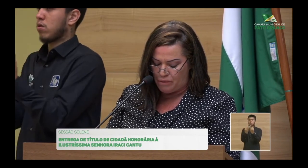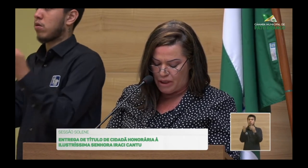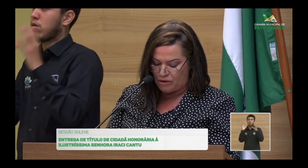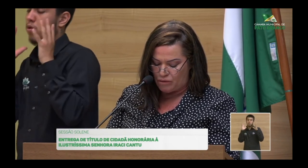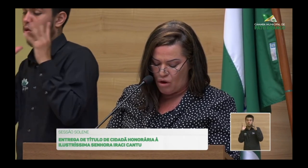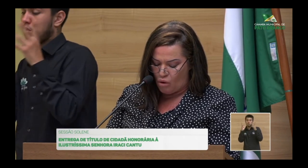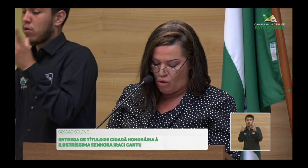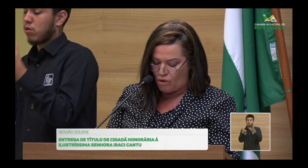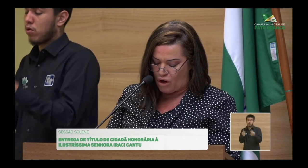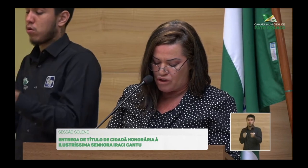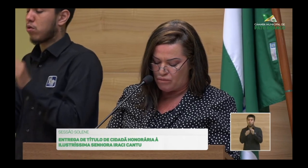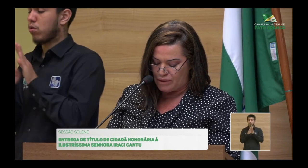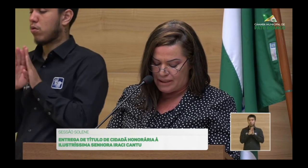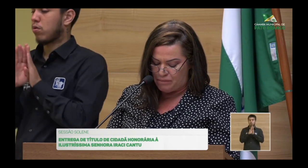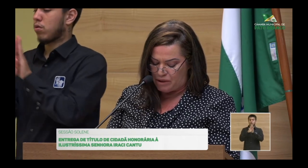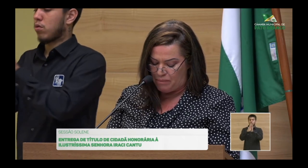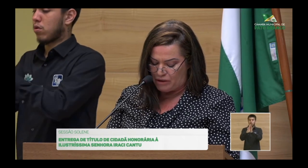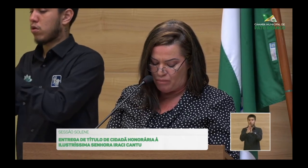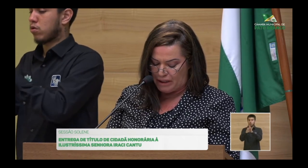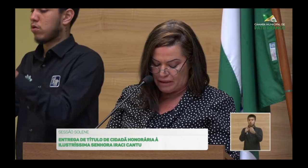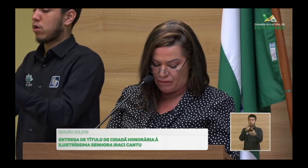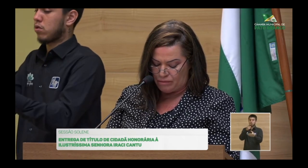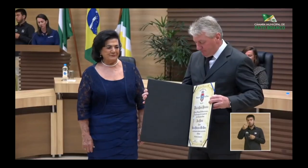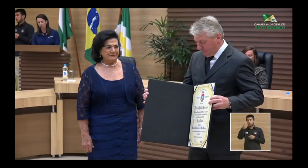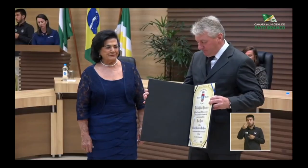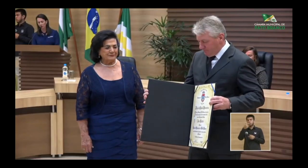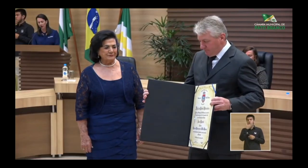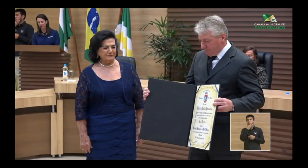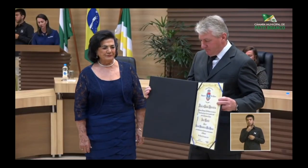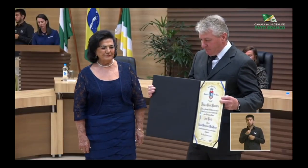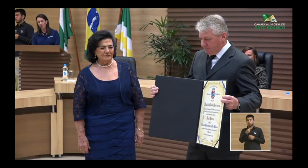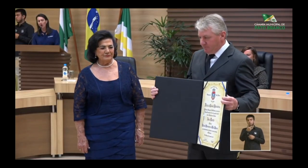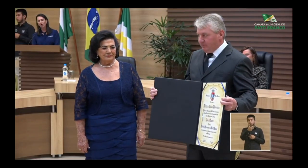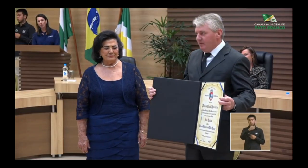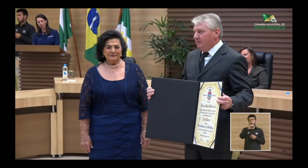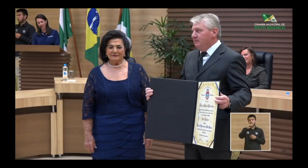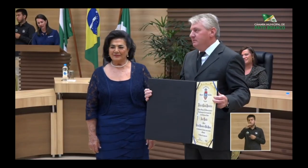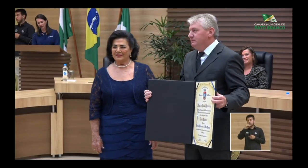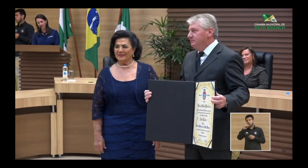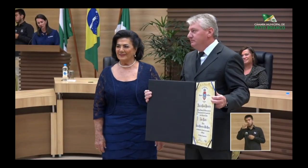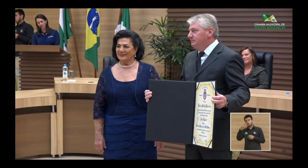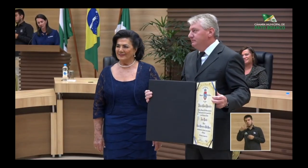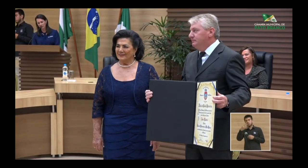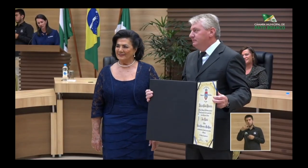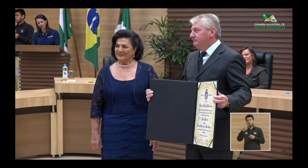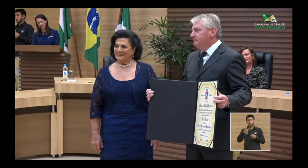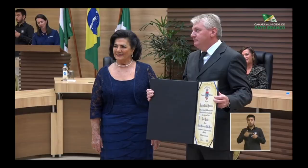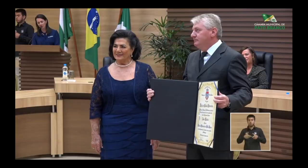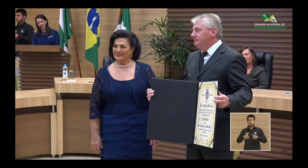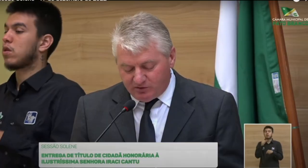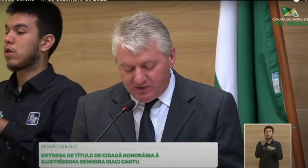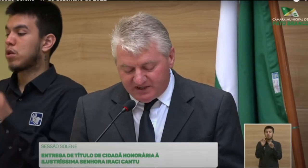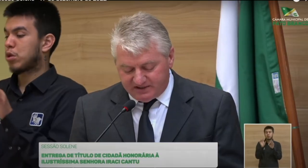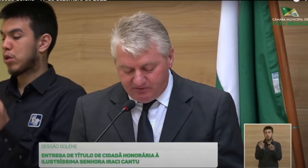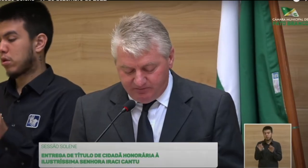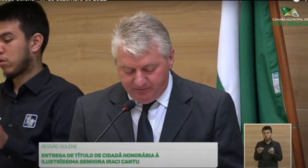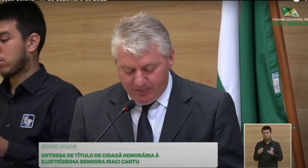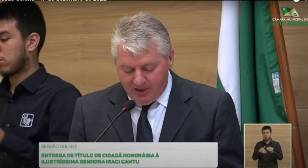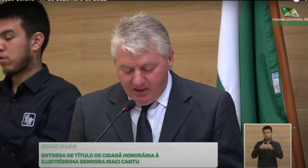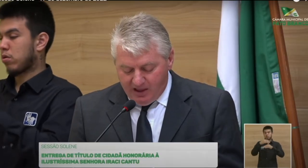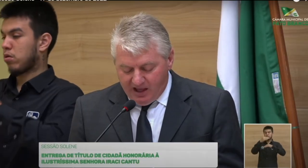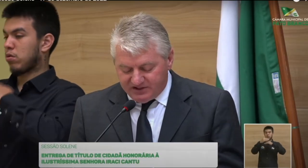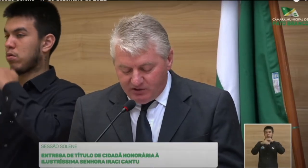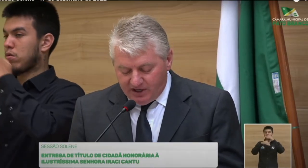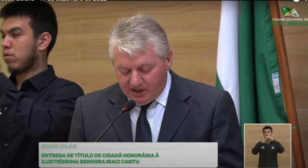contribuído com o nosso município de Pato Branco. O então vereador Valmir Tasca, autor do projeto da homenagem, também usou a